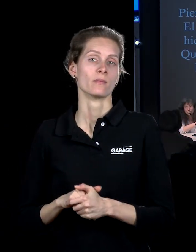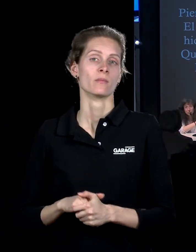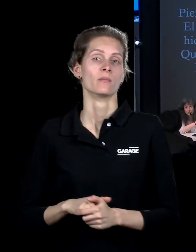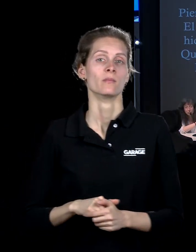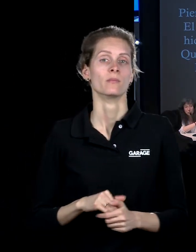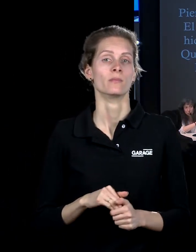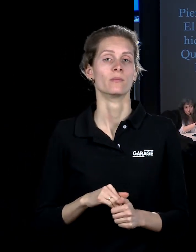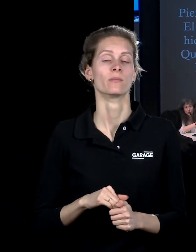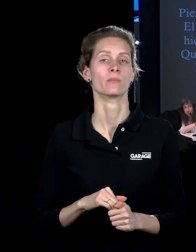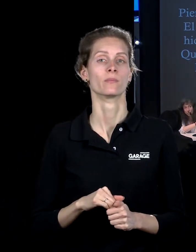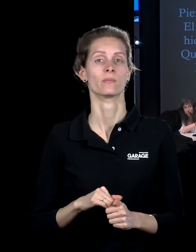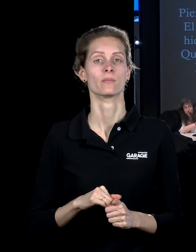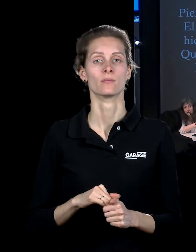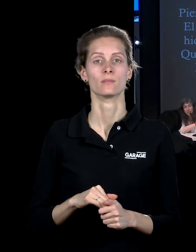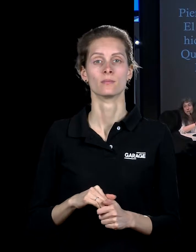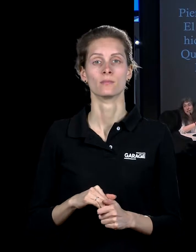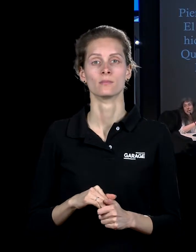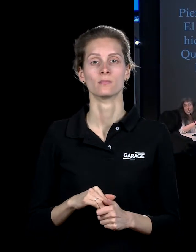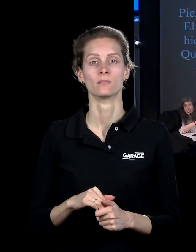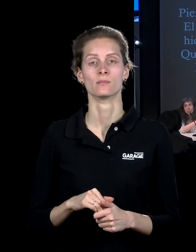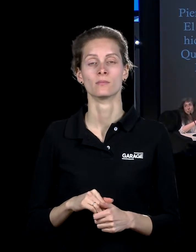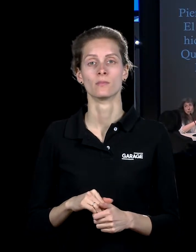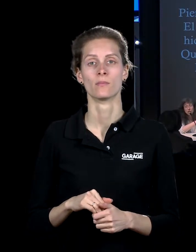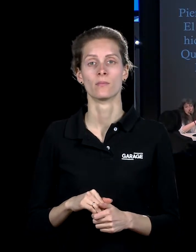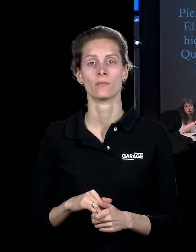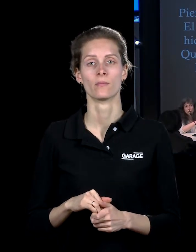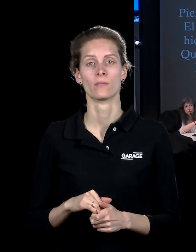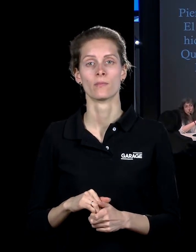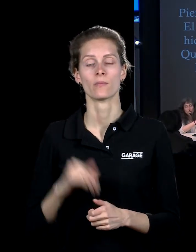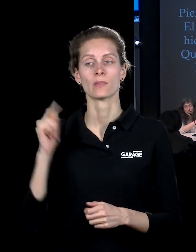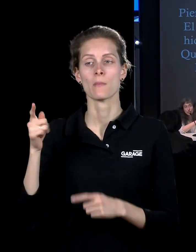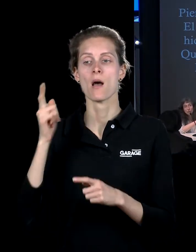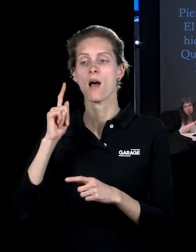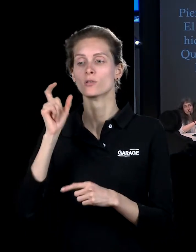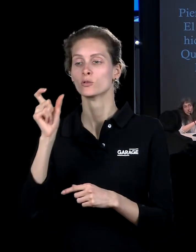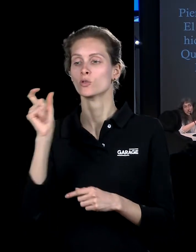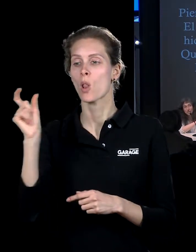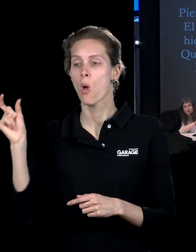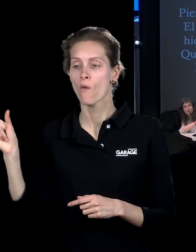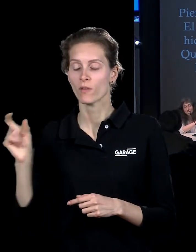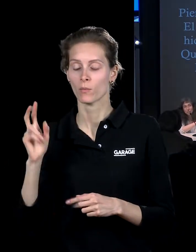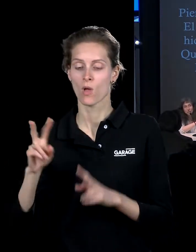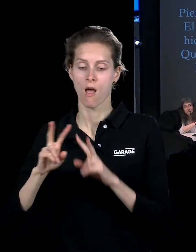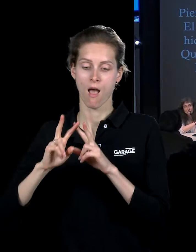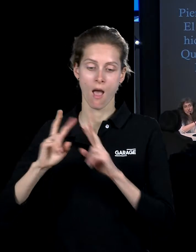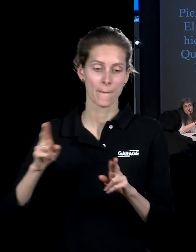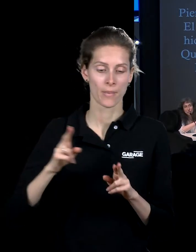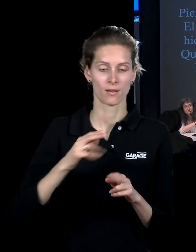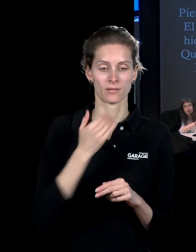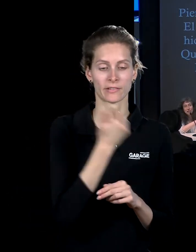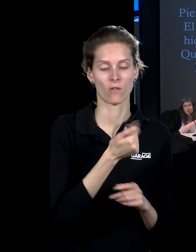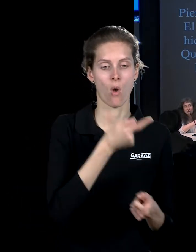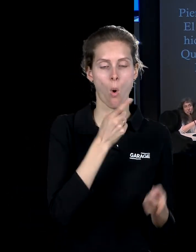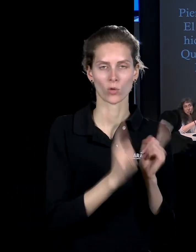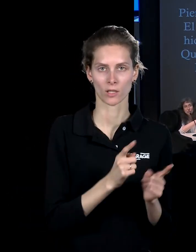роман Дон Кихот Сервантеса, в котором каждое слово будет таким же, как в оригинале, как у Сервантеса.